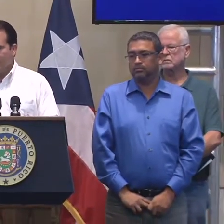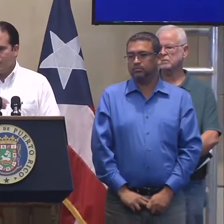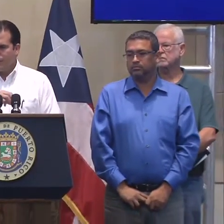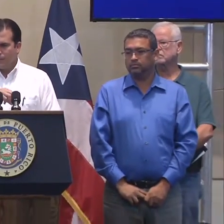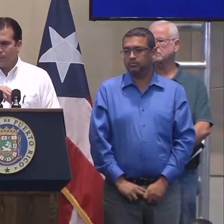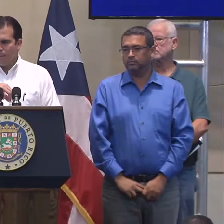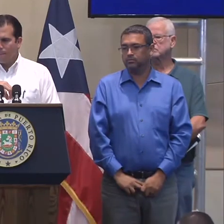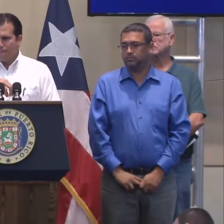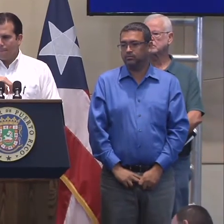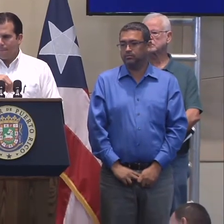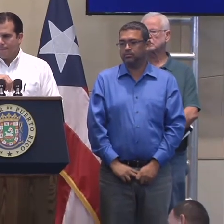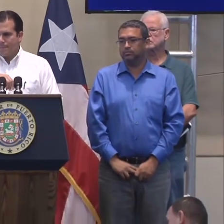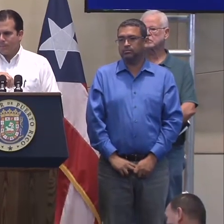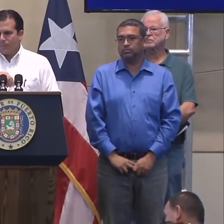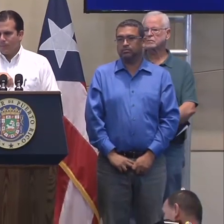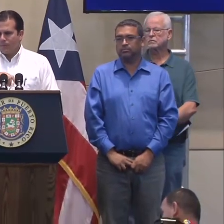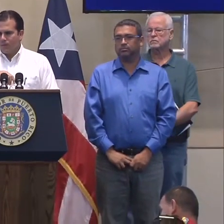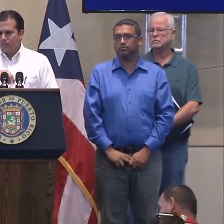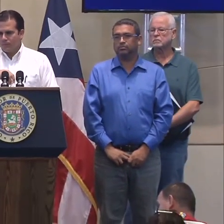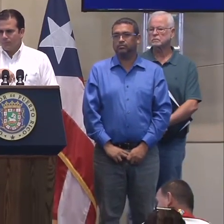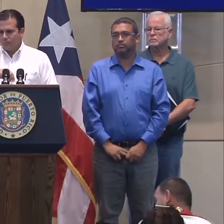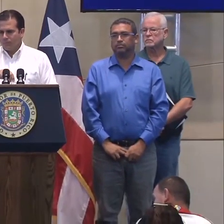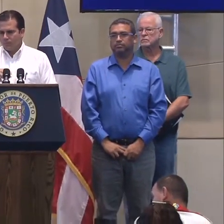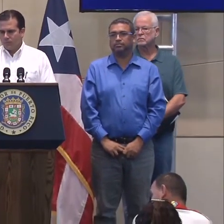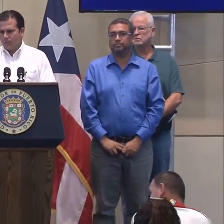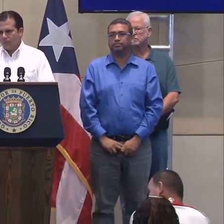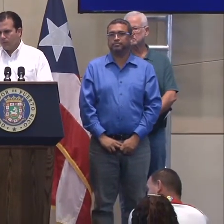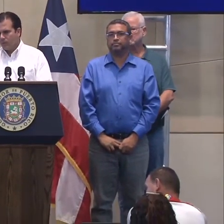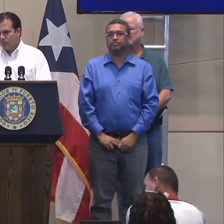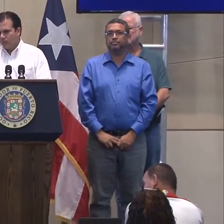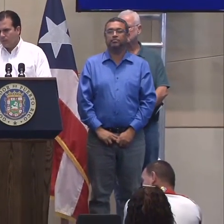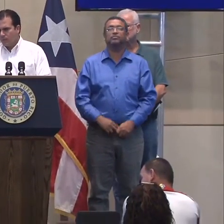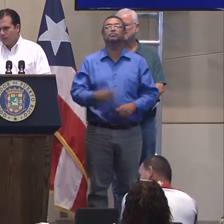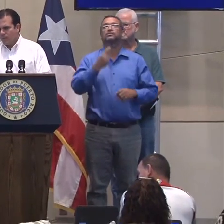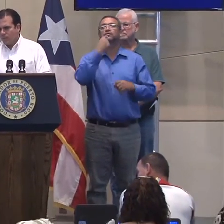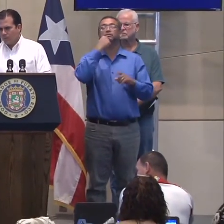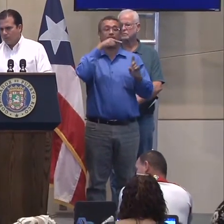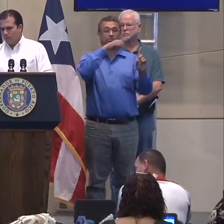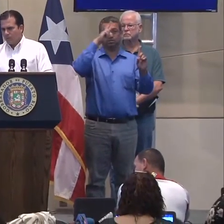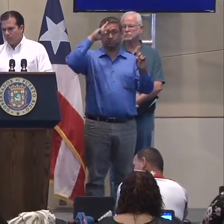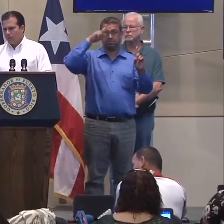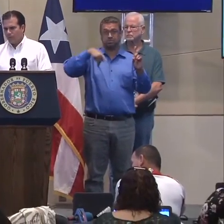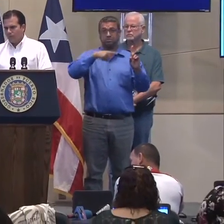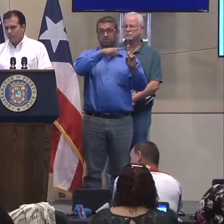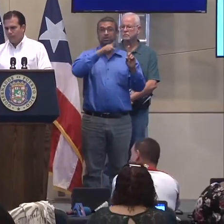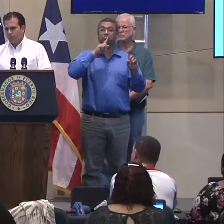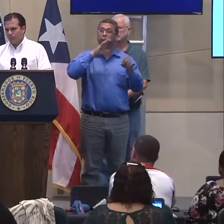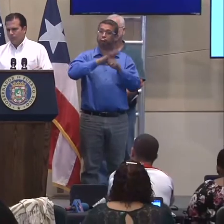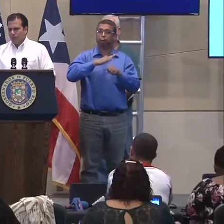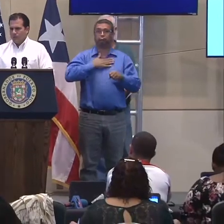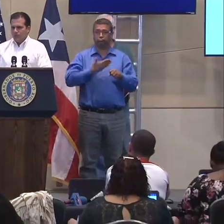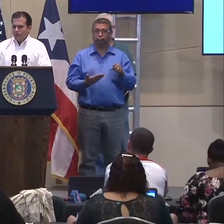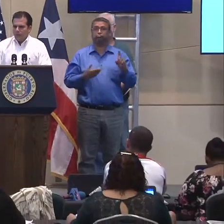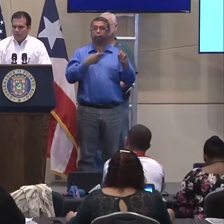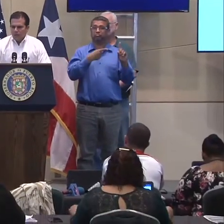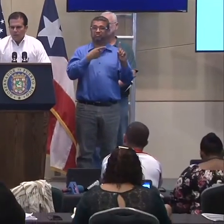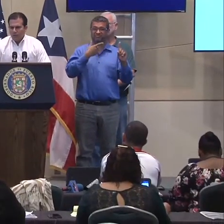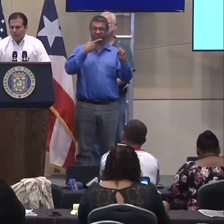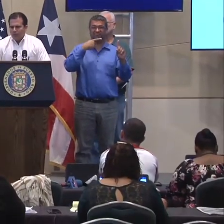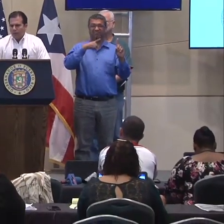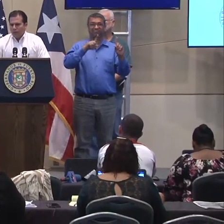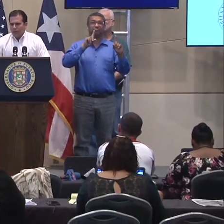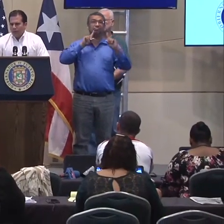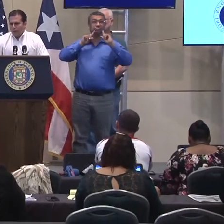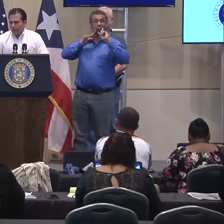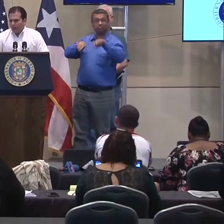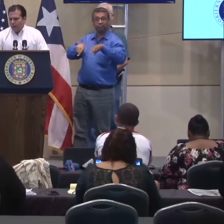Mencionó que el vicepresidente está abierto y comprometido. ¿Recibió alguna contestación concreta sobre el waiver o alguna de las otras propuestas? Sí,